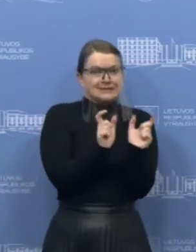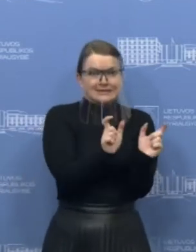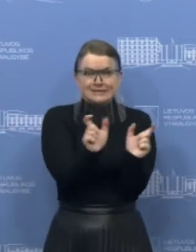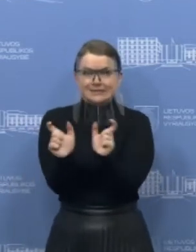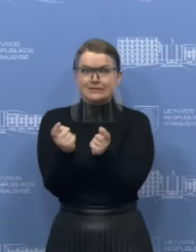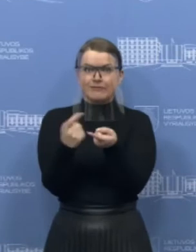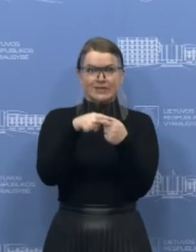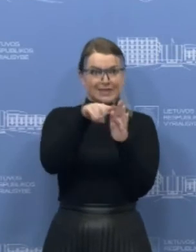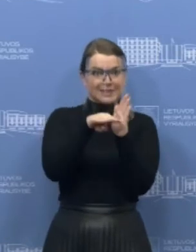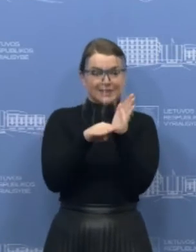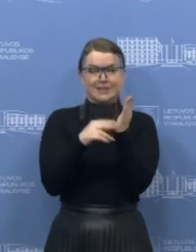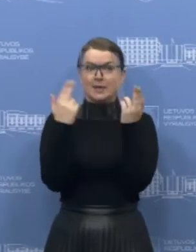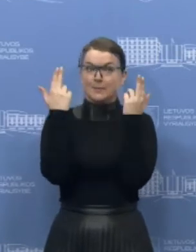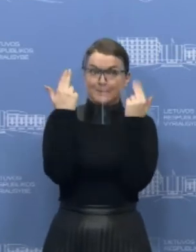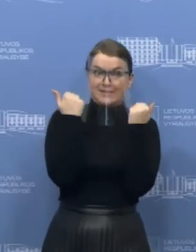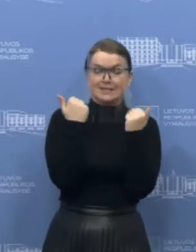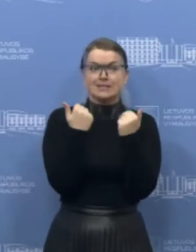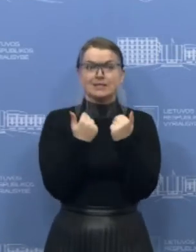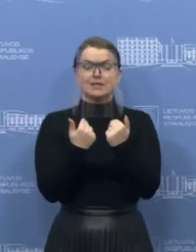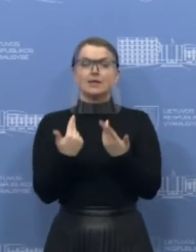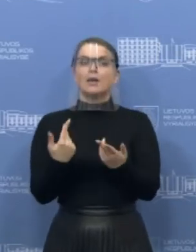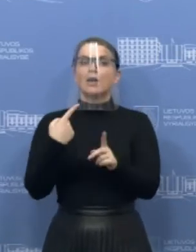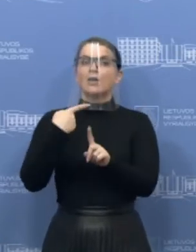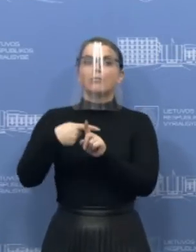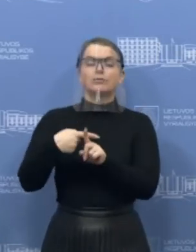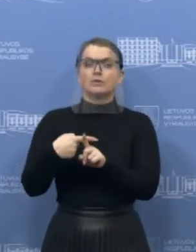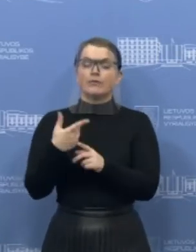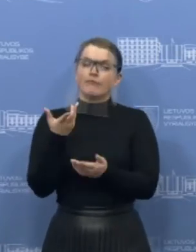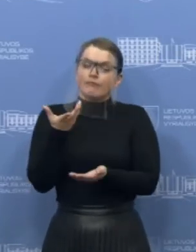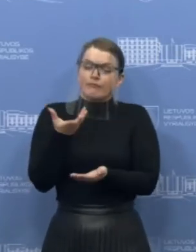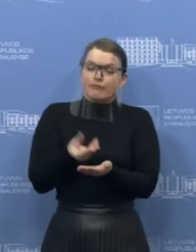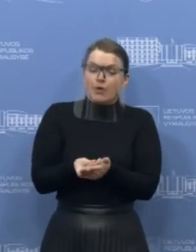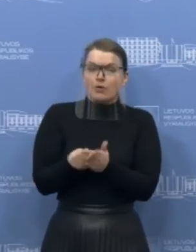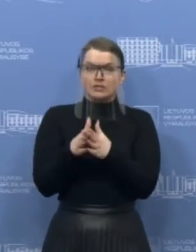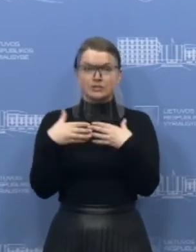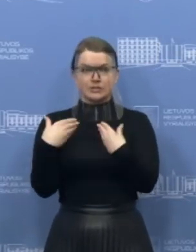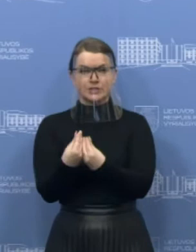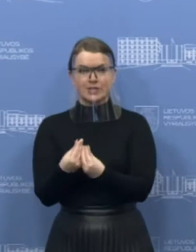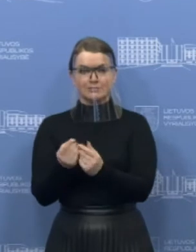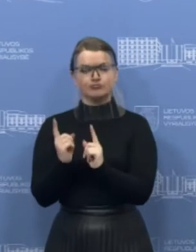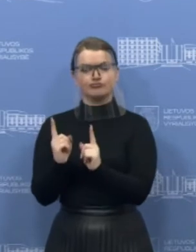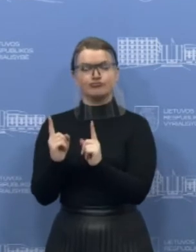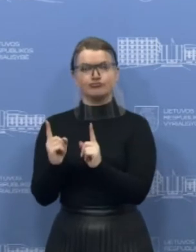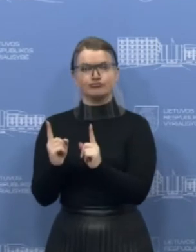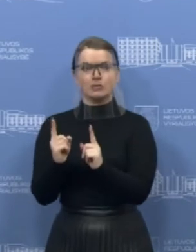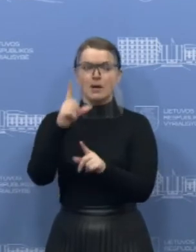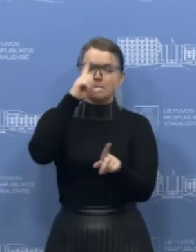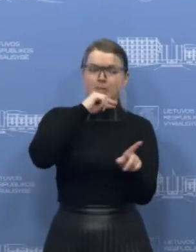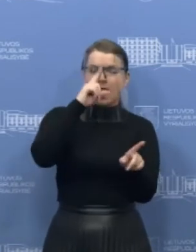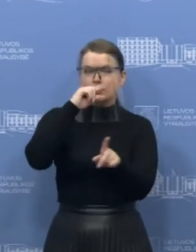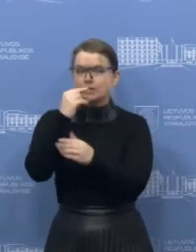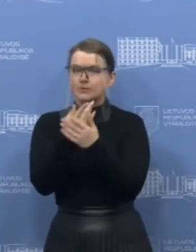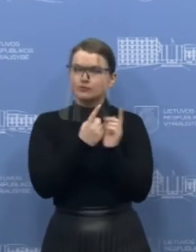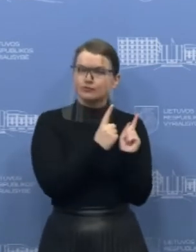reikalavimus, jie apsaugo ir savo artimuosius, ir pažįstamus,